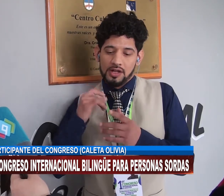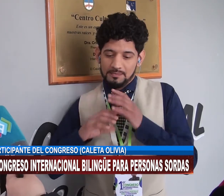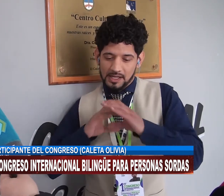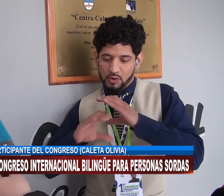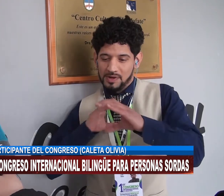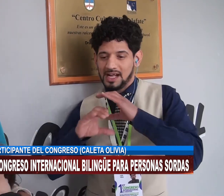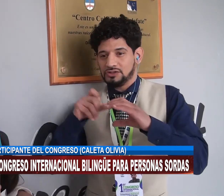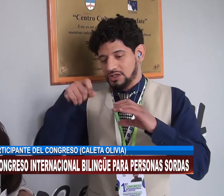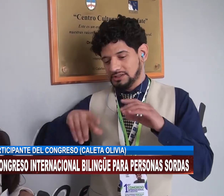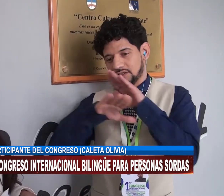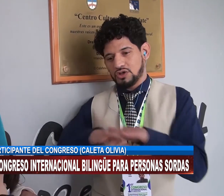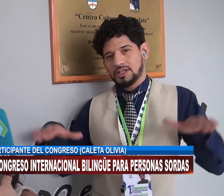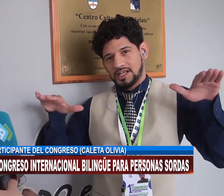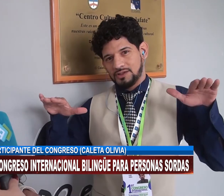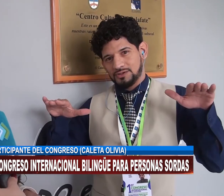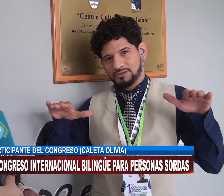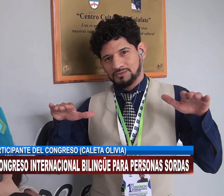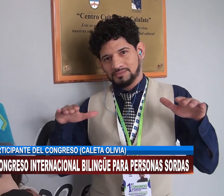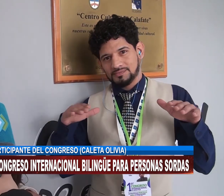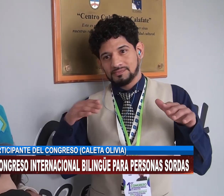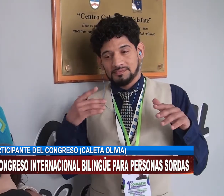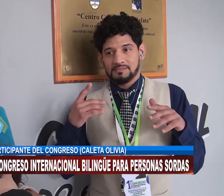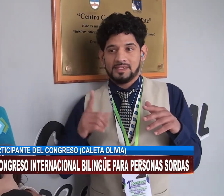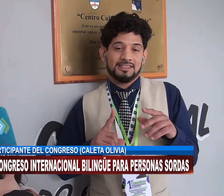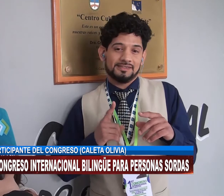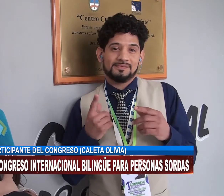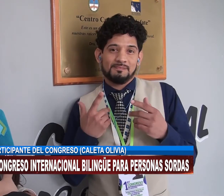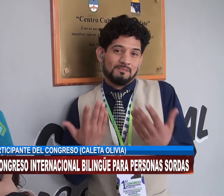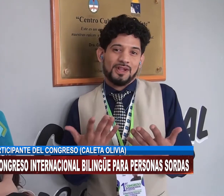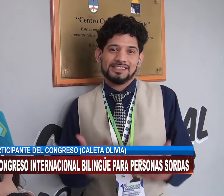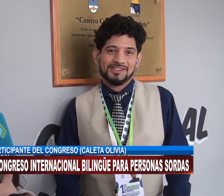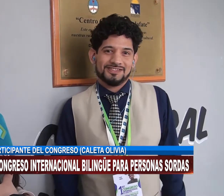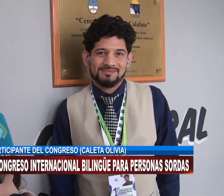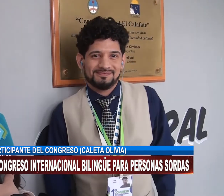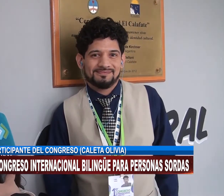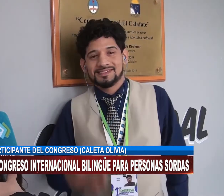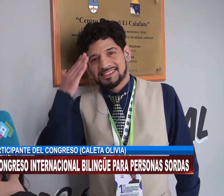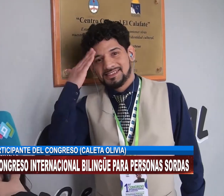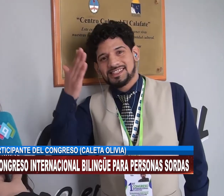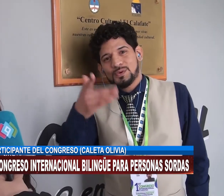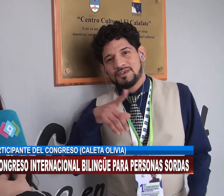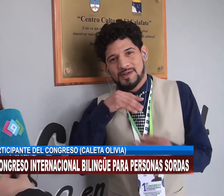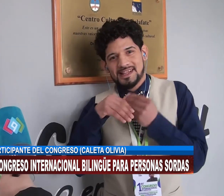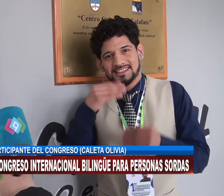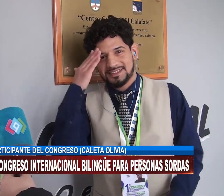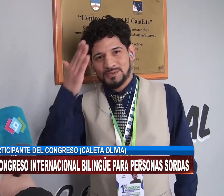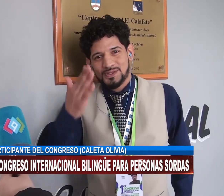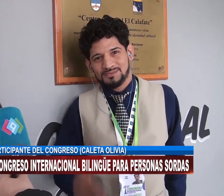porque en el futuro, en el futuro lo mejor es la comunicación y la comunicación con los niños es muy importante.